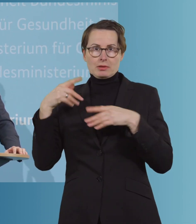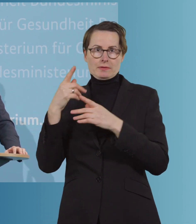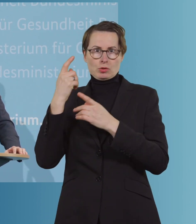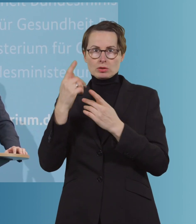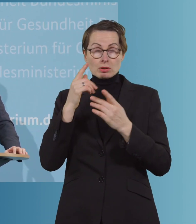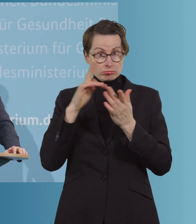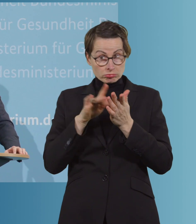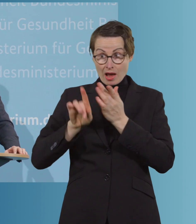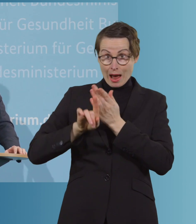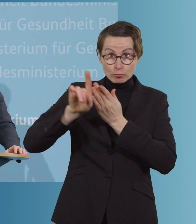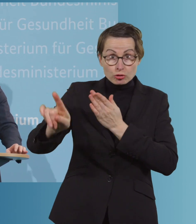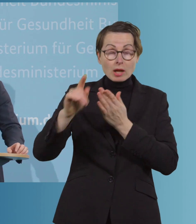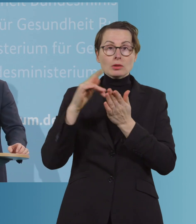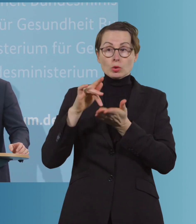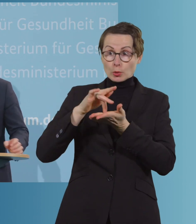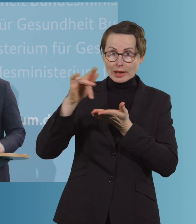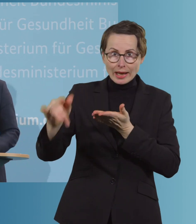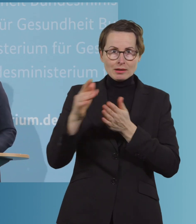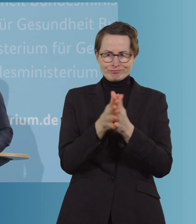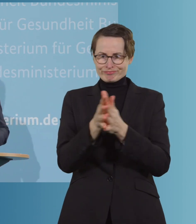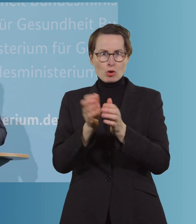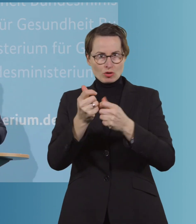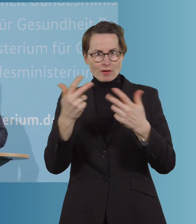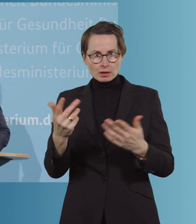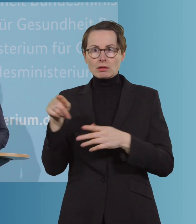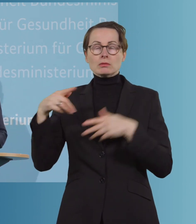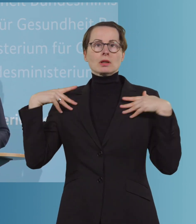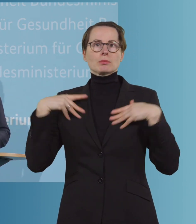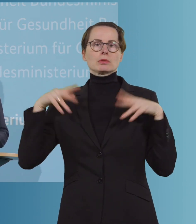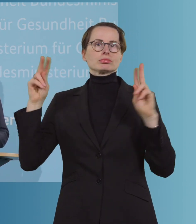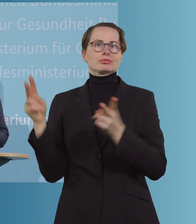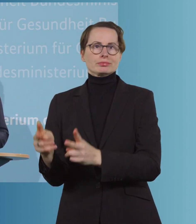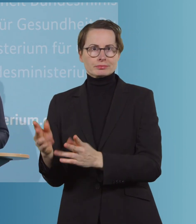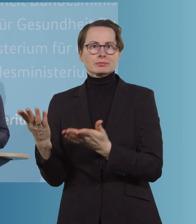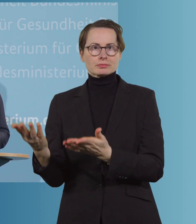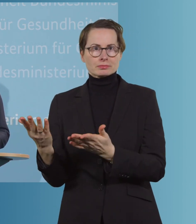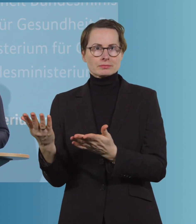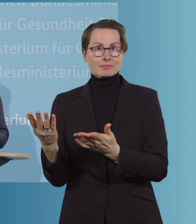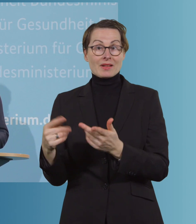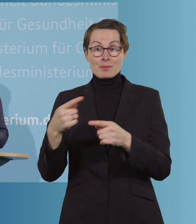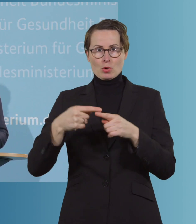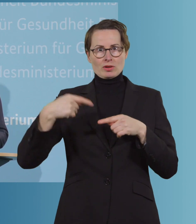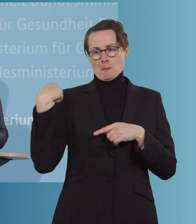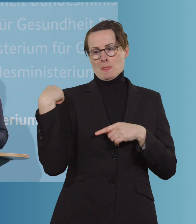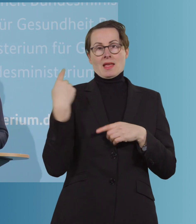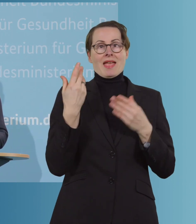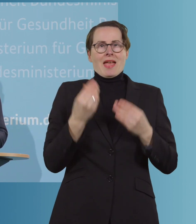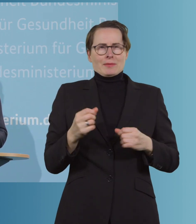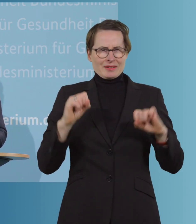Hygienemaßnahmen auch beim Grippevirus einen Unterschied machen und weil wir in diesem Herbst-Winter so viele Deutsche